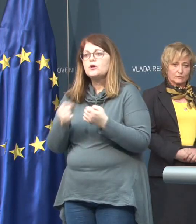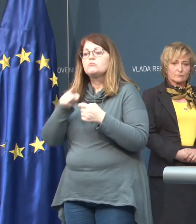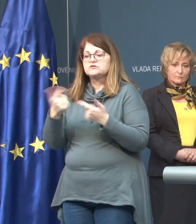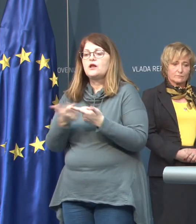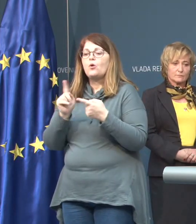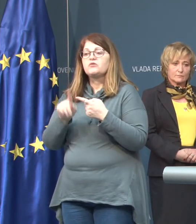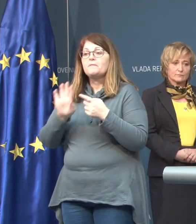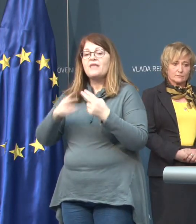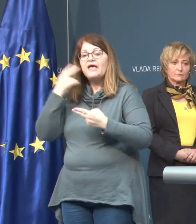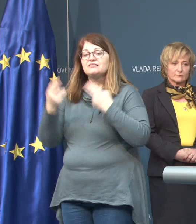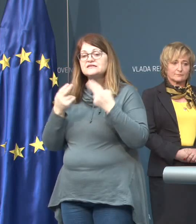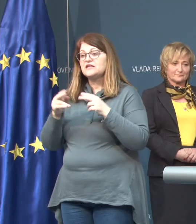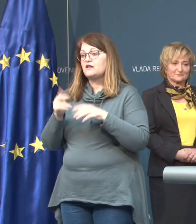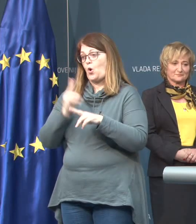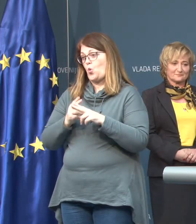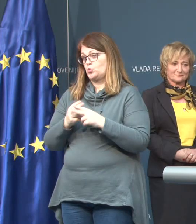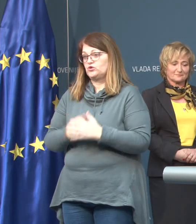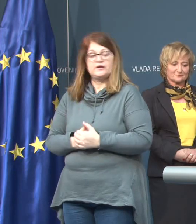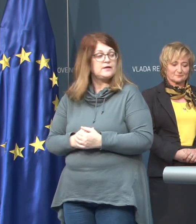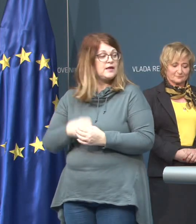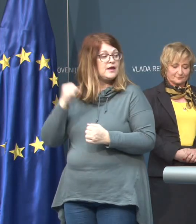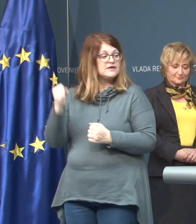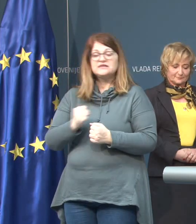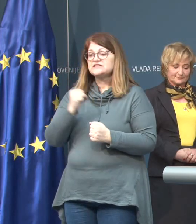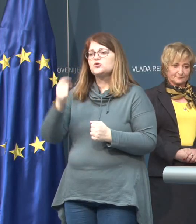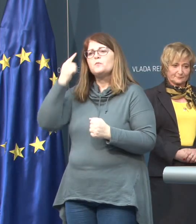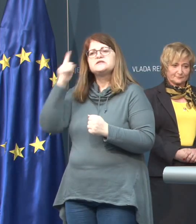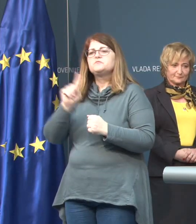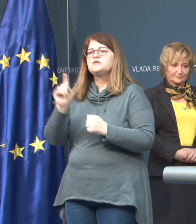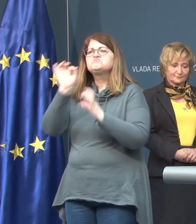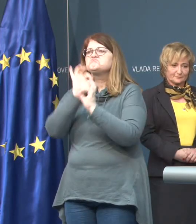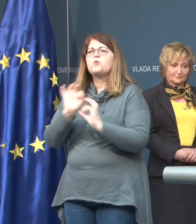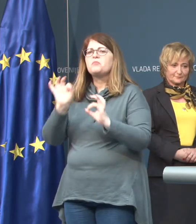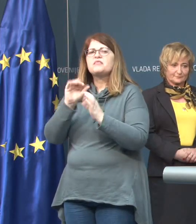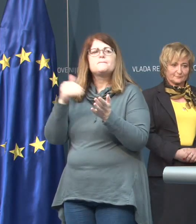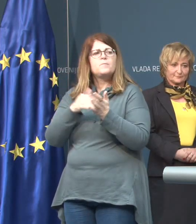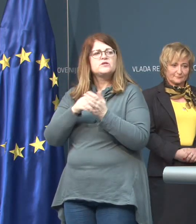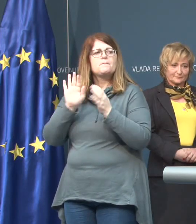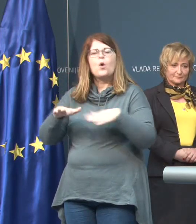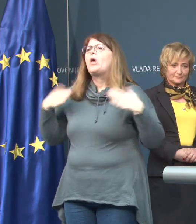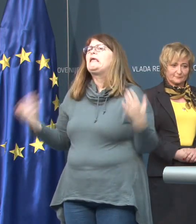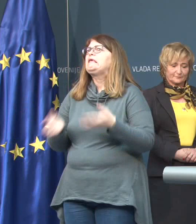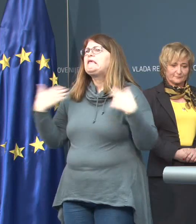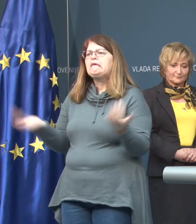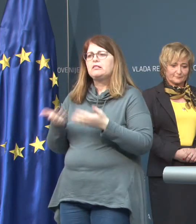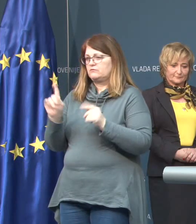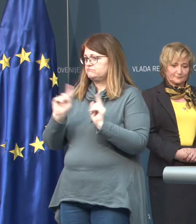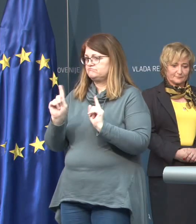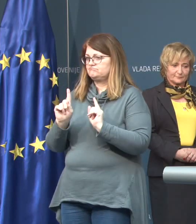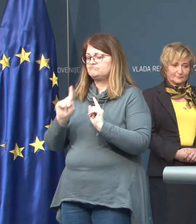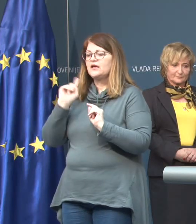bi se lahko letestirali v okužel. Zato mislim, da ni nobene potrebe po hitenju in